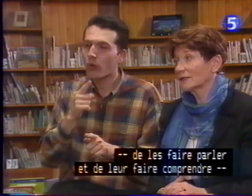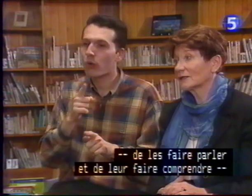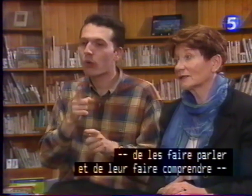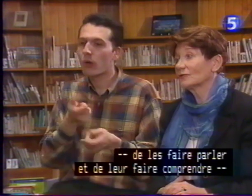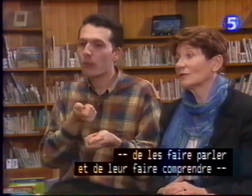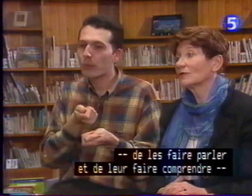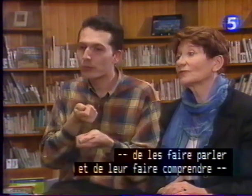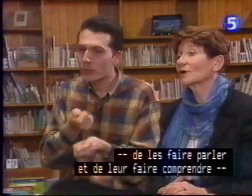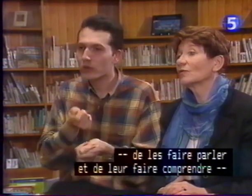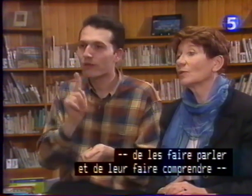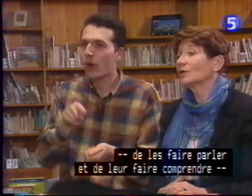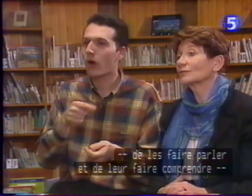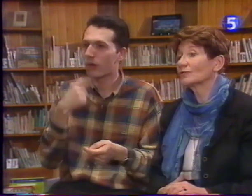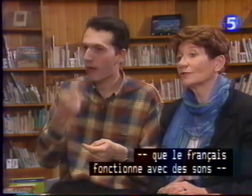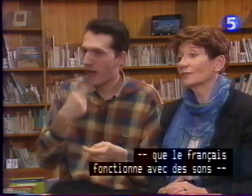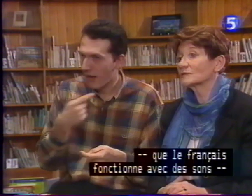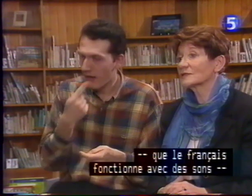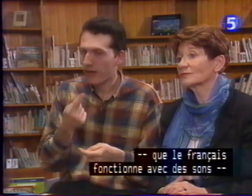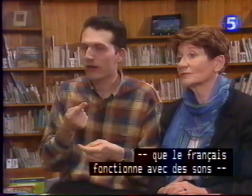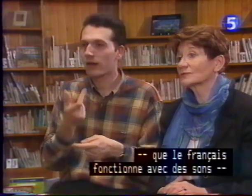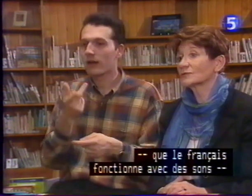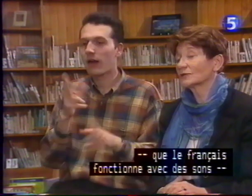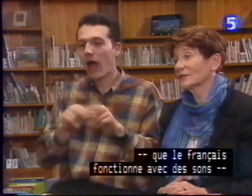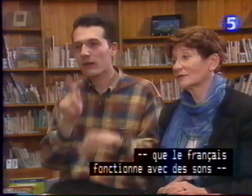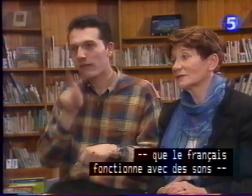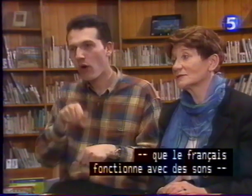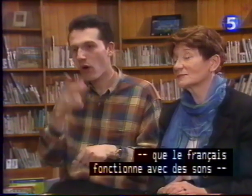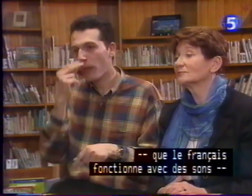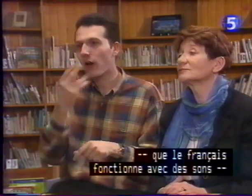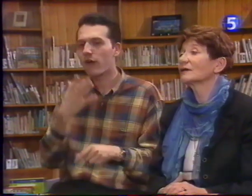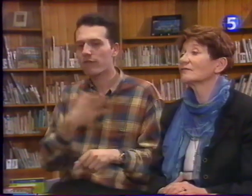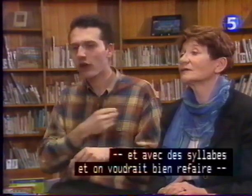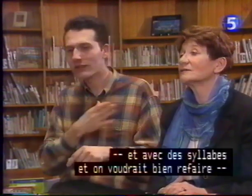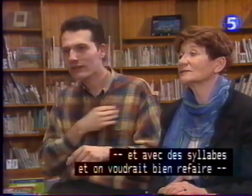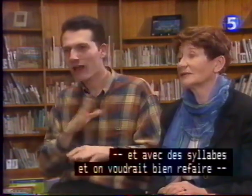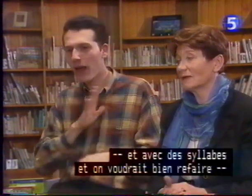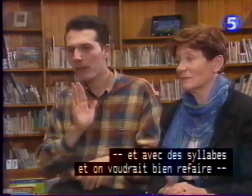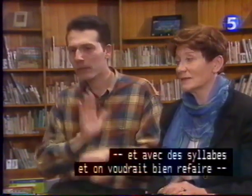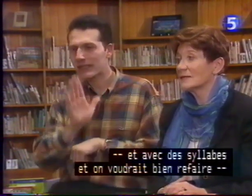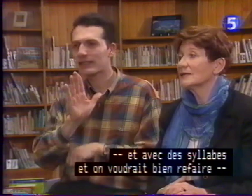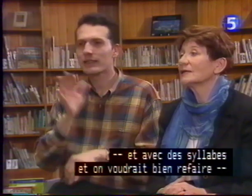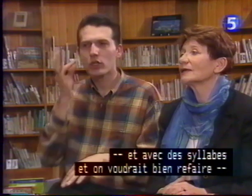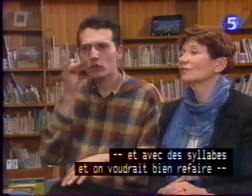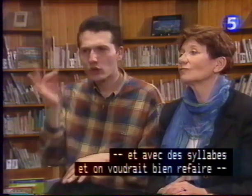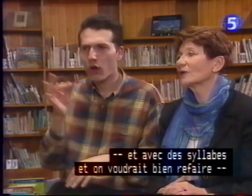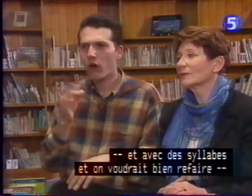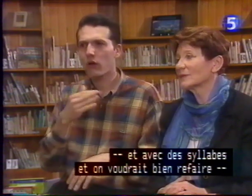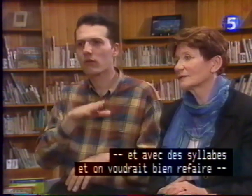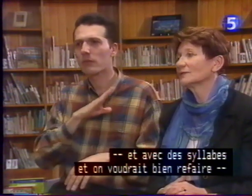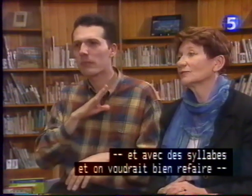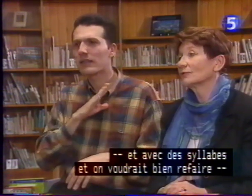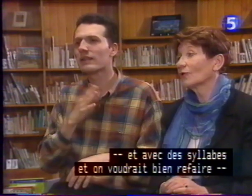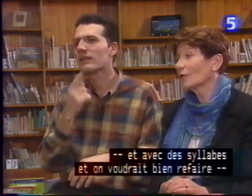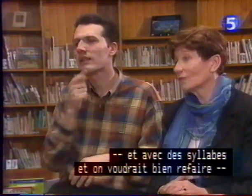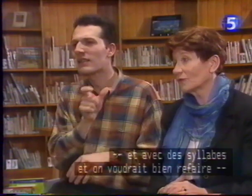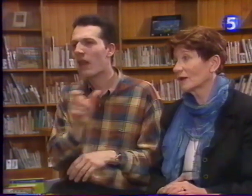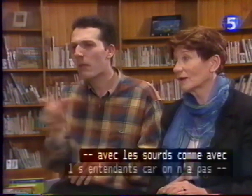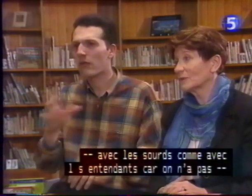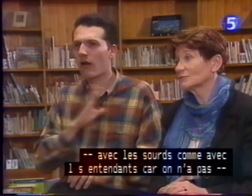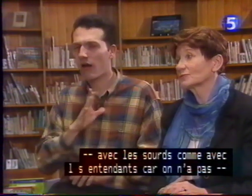de leur faire comprendre que le français fonctionne avec des sons et avec des syllabes. Et on voudrait bien refaire la même chose